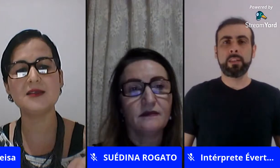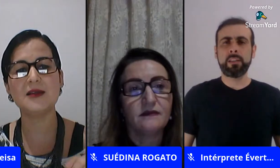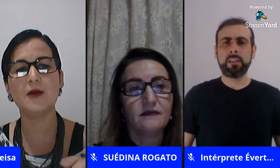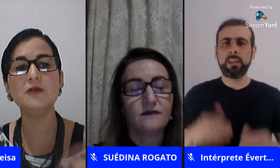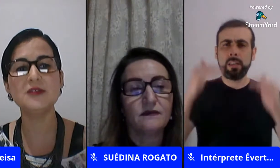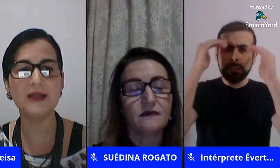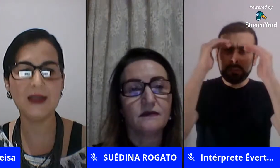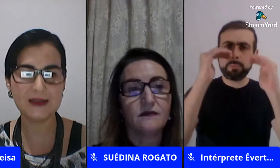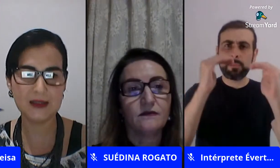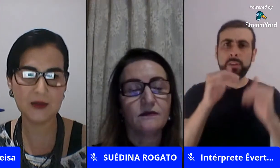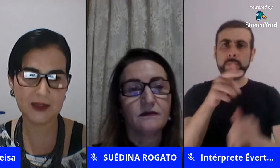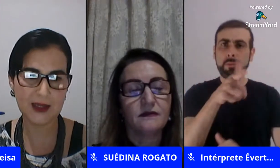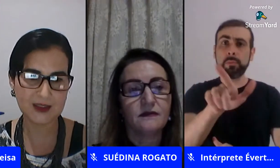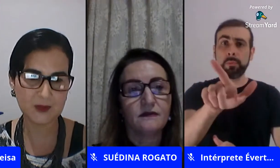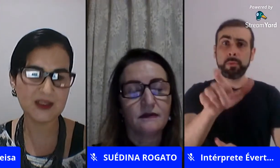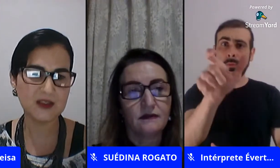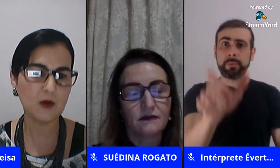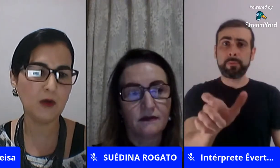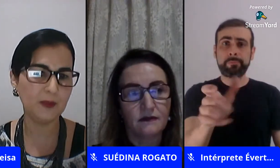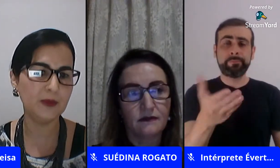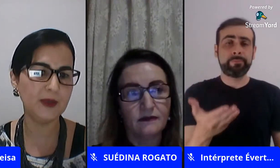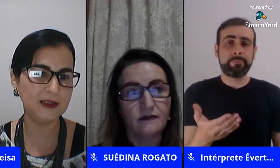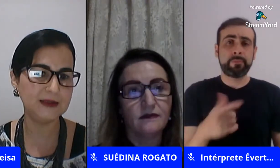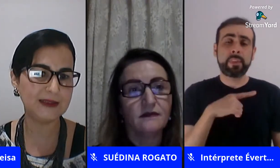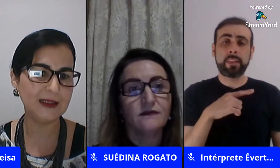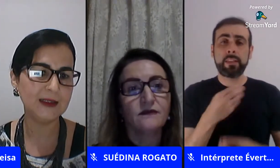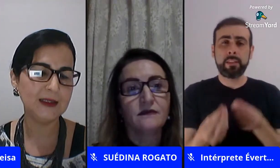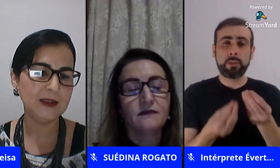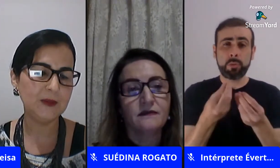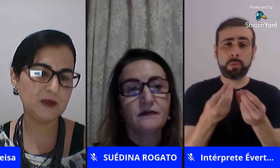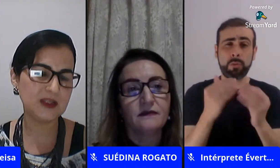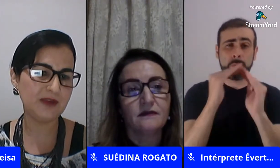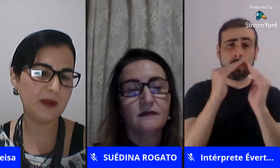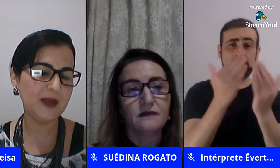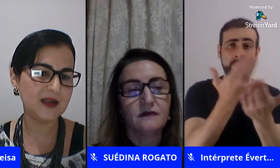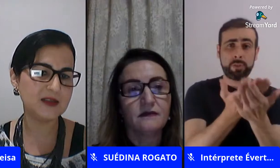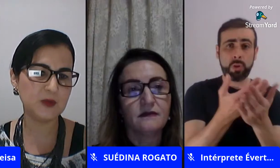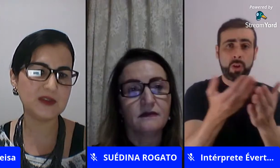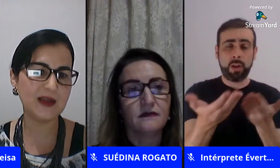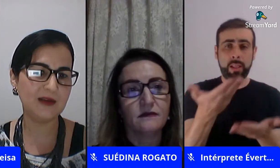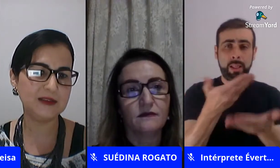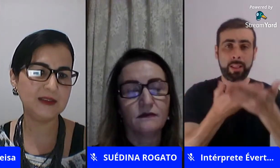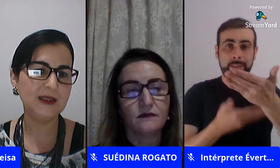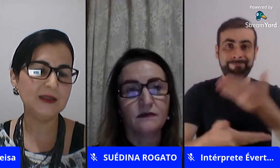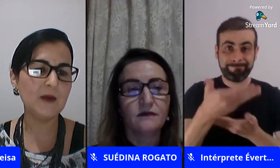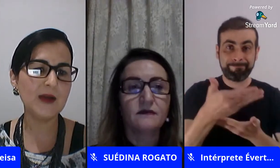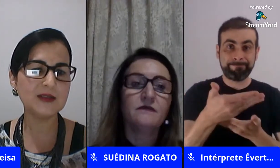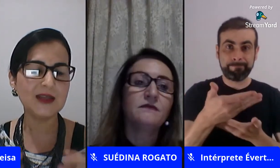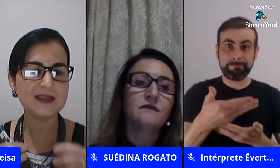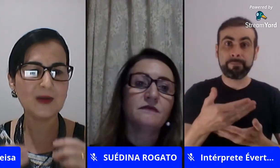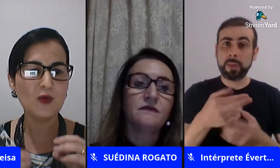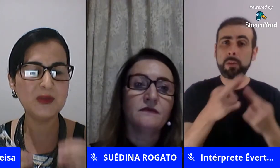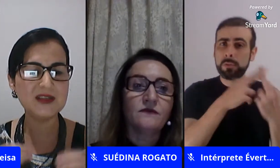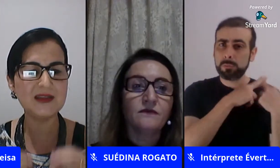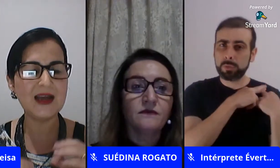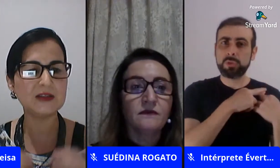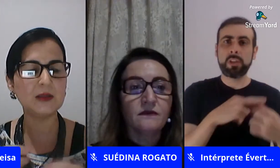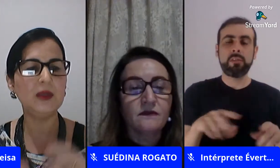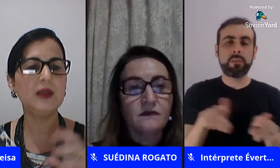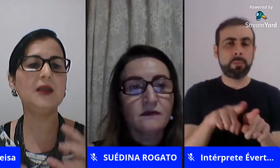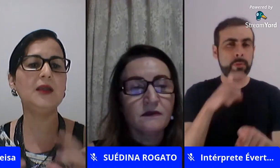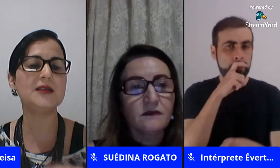sentem essa consideração entre aspas da escola por eles pelos familiares responsáveis então eu acho que tem essa